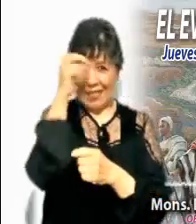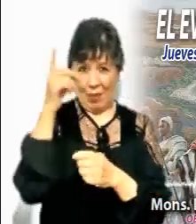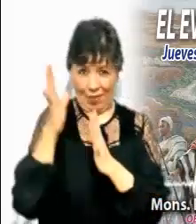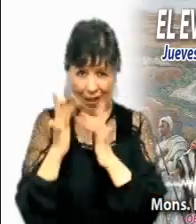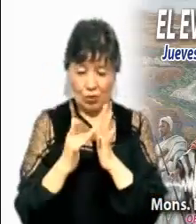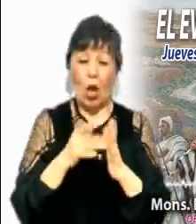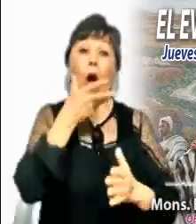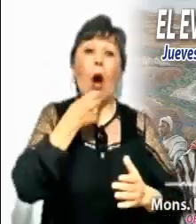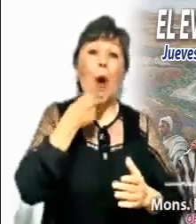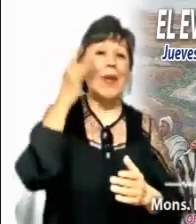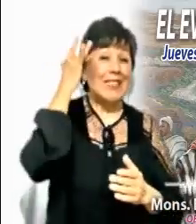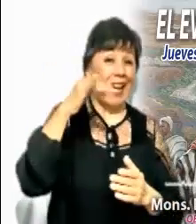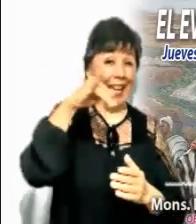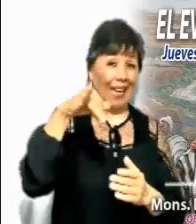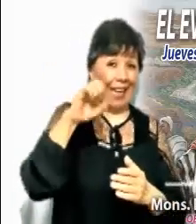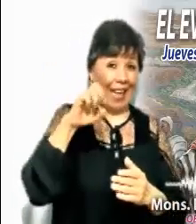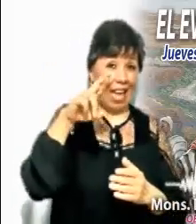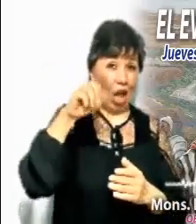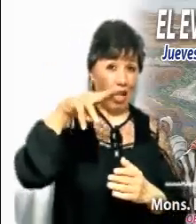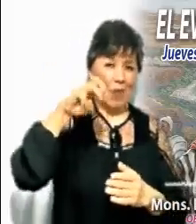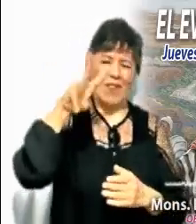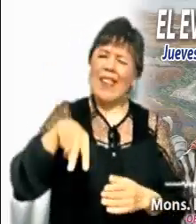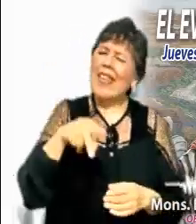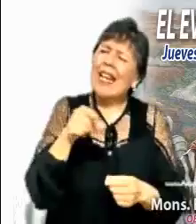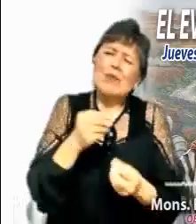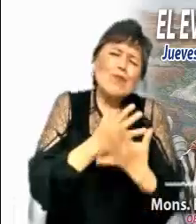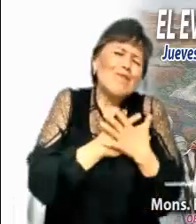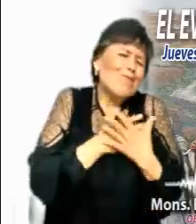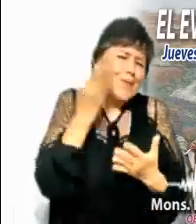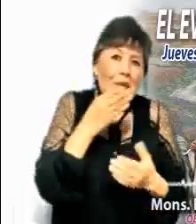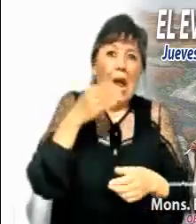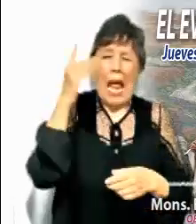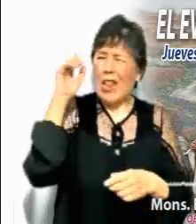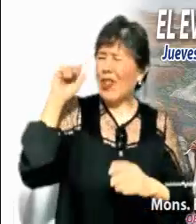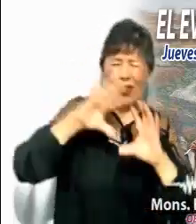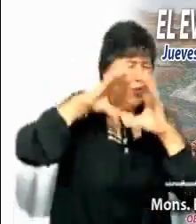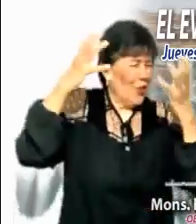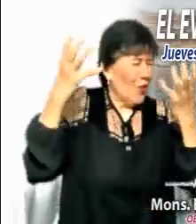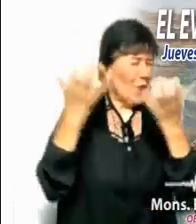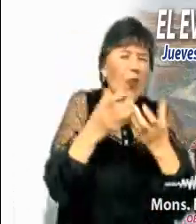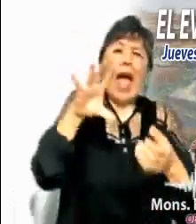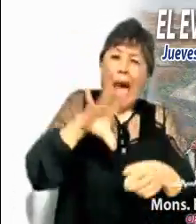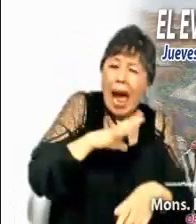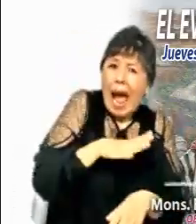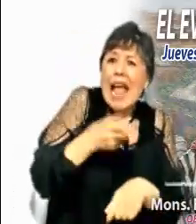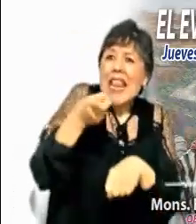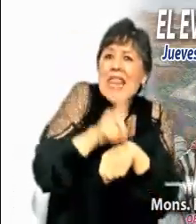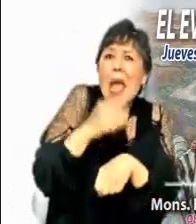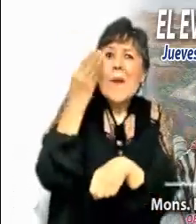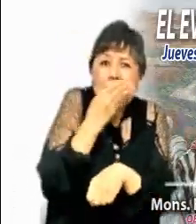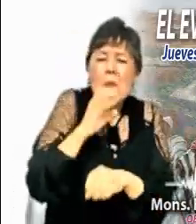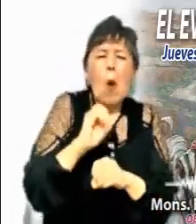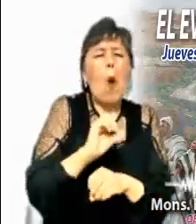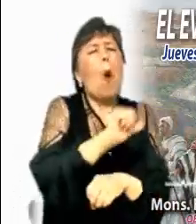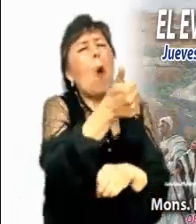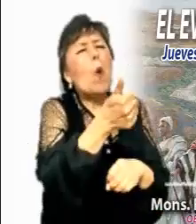Siendo San Jerónimo un enamorado de la Biblia, no es extraño que hoy celebremos en muchísimos lugares el Día de la Biblia